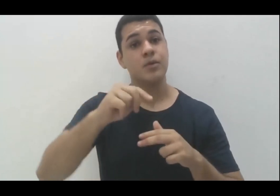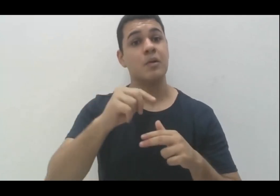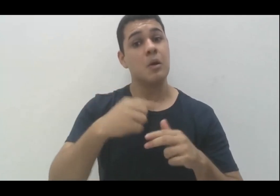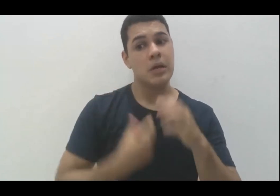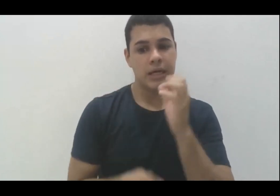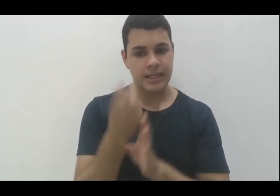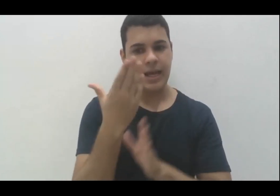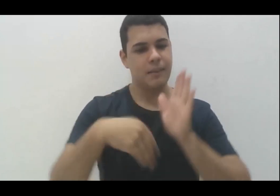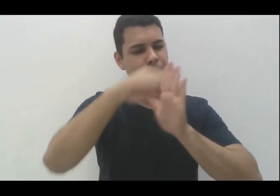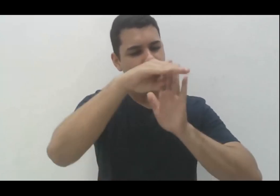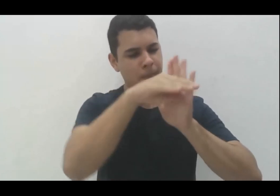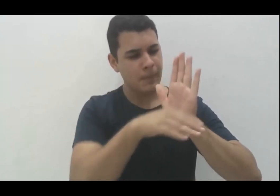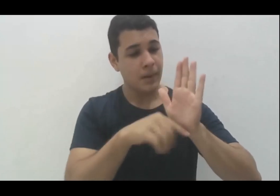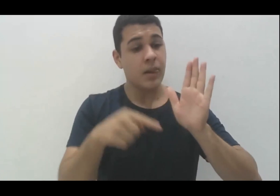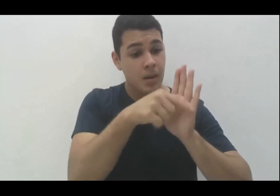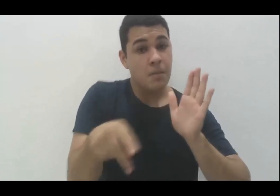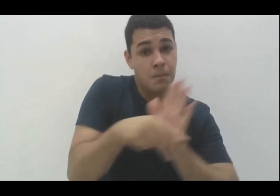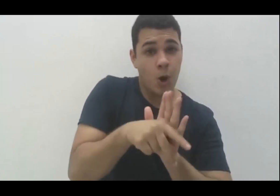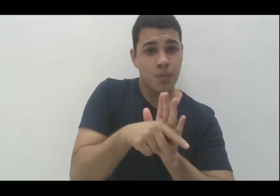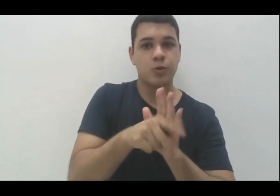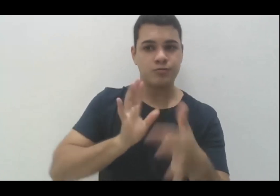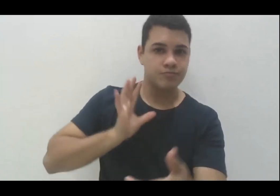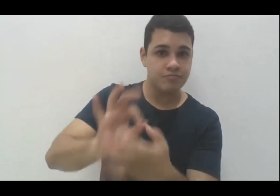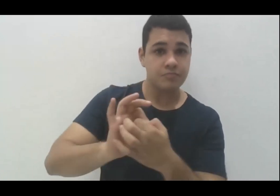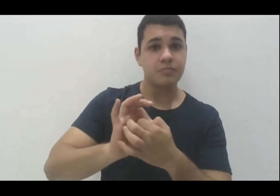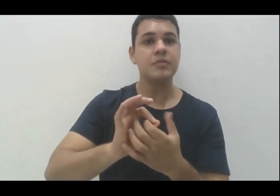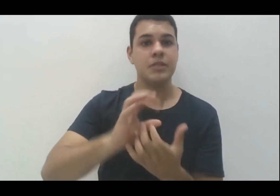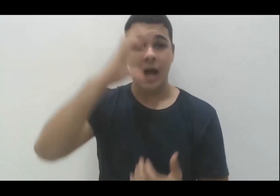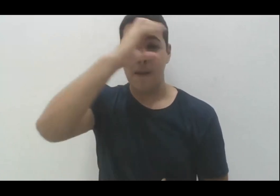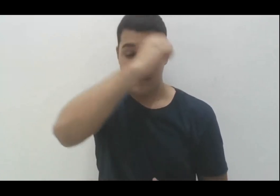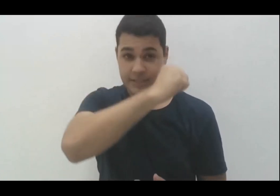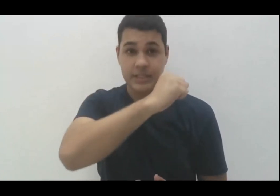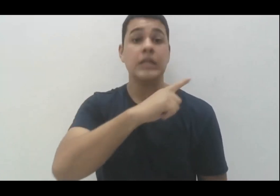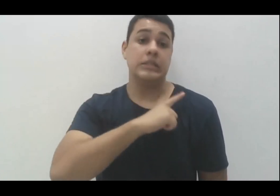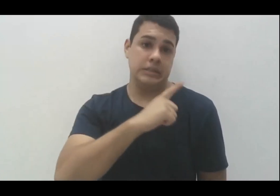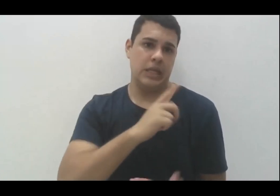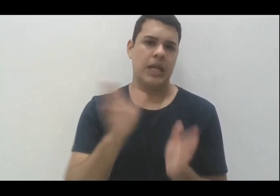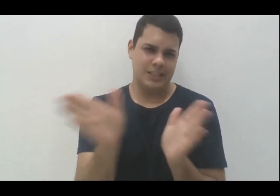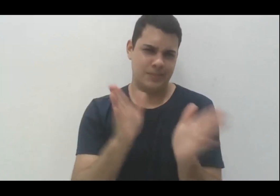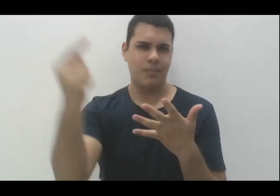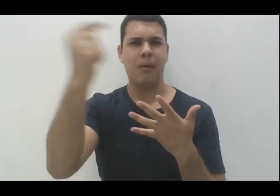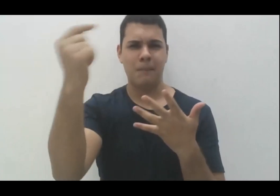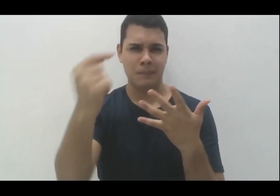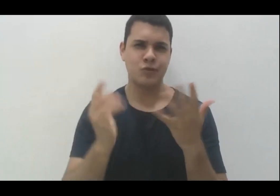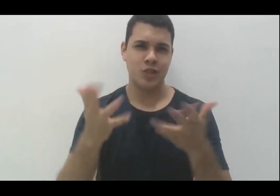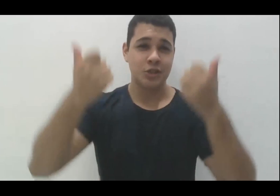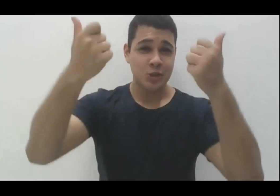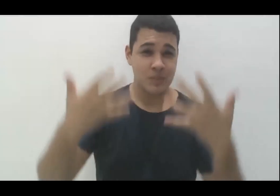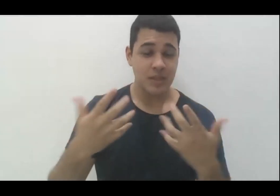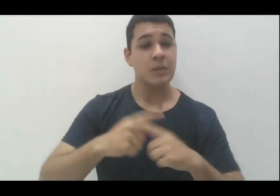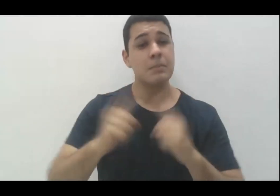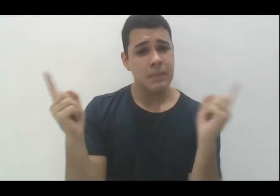aplicada à aprendizagem passa pela acessibilidade, todas essas que eu coloquei, mas